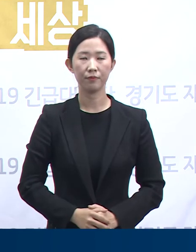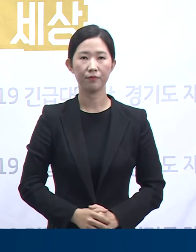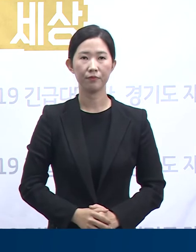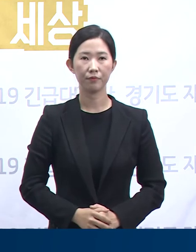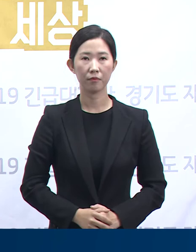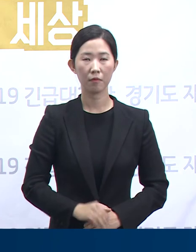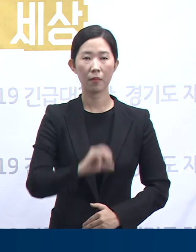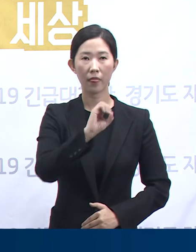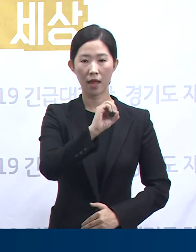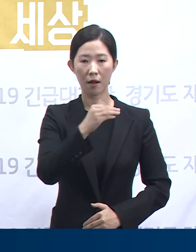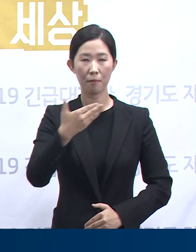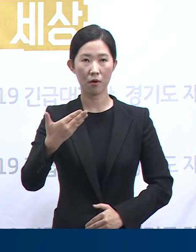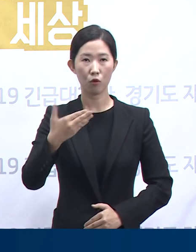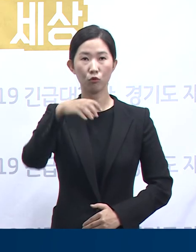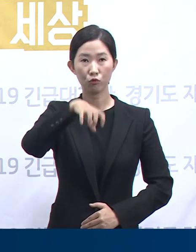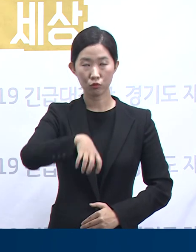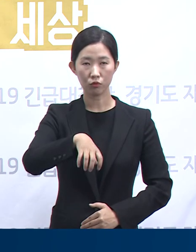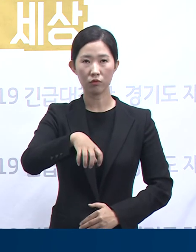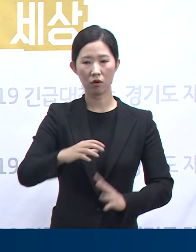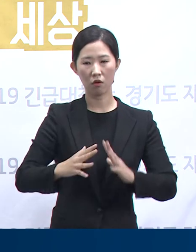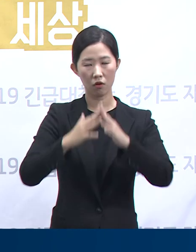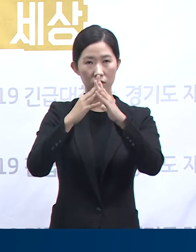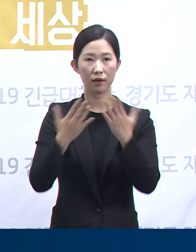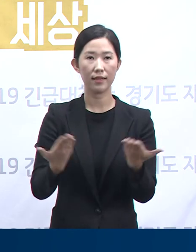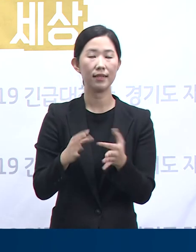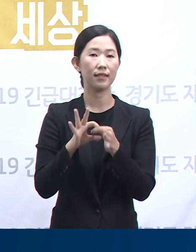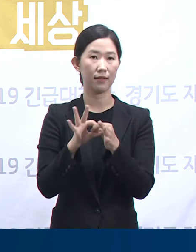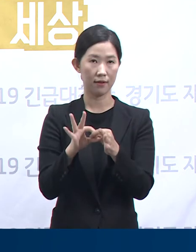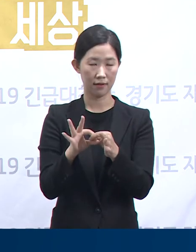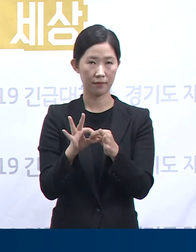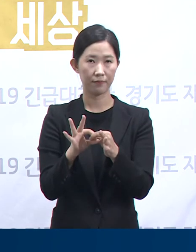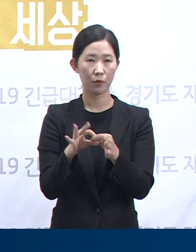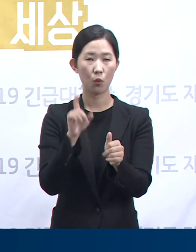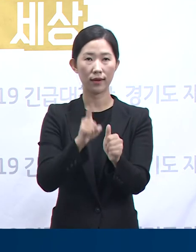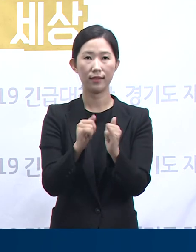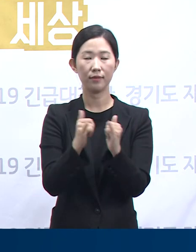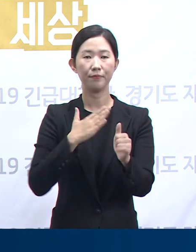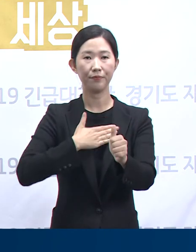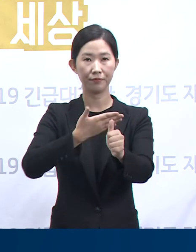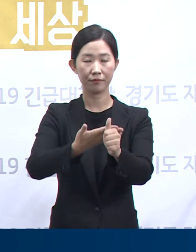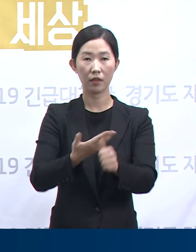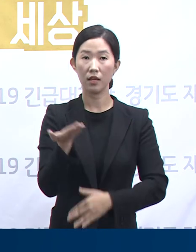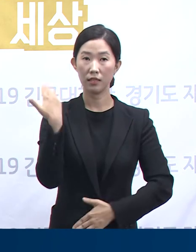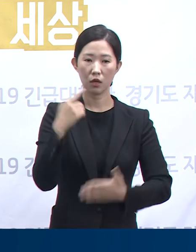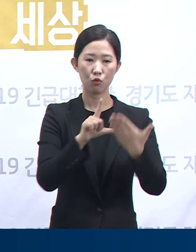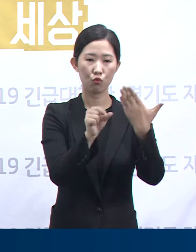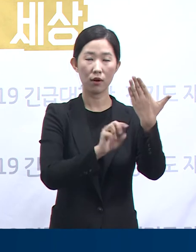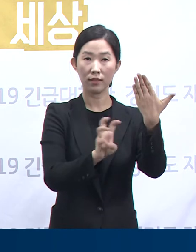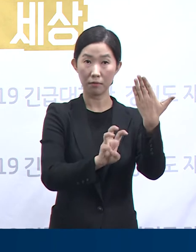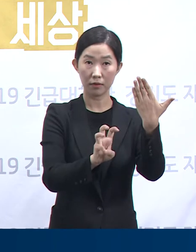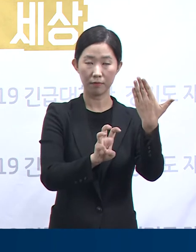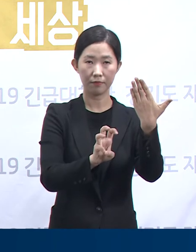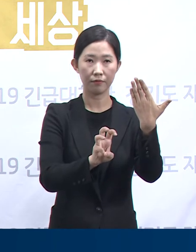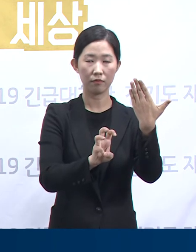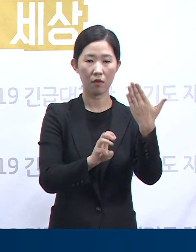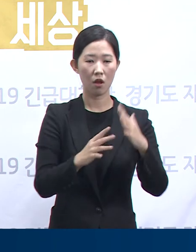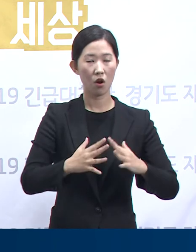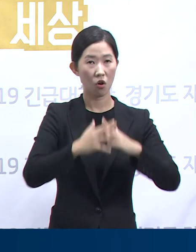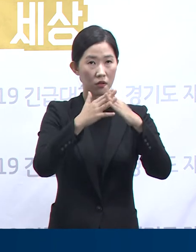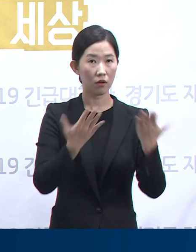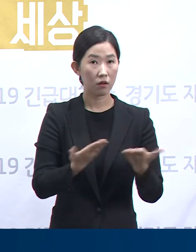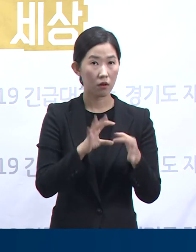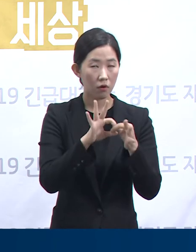양평군 건설업 근로자 관련 확진 상황 말씀드립니다. 지난 9월 30일 해당 건설업 관련